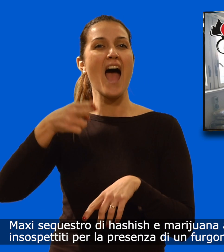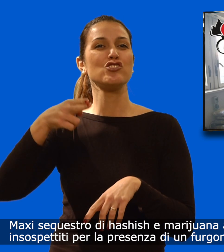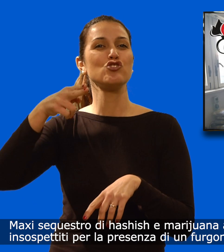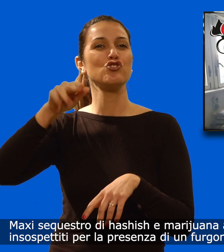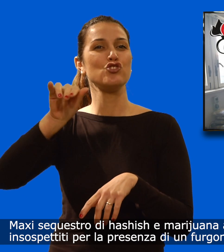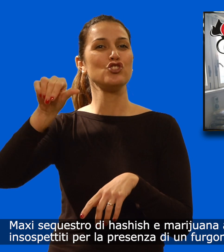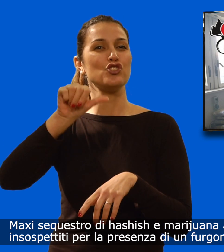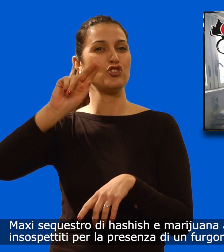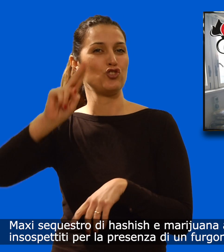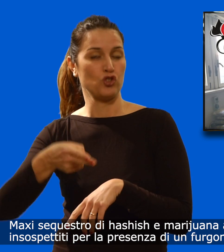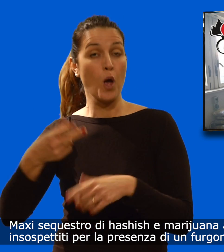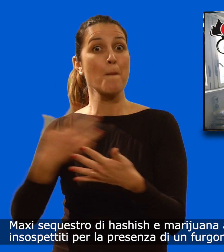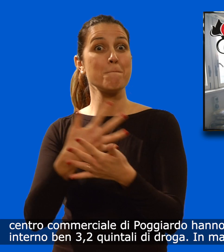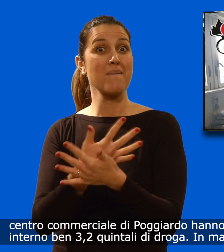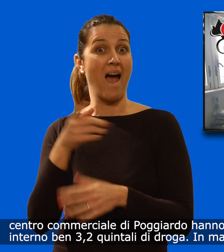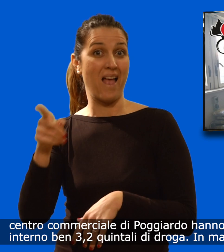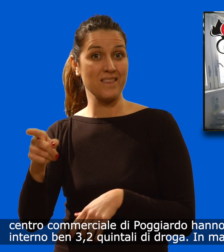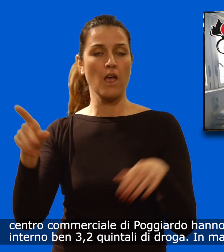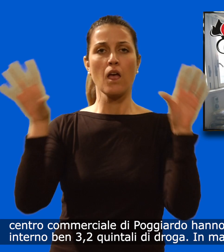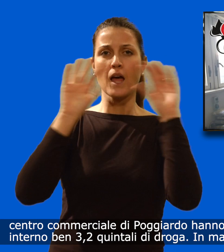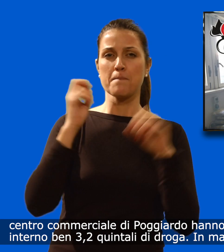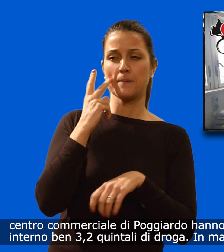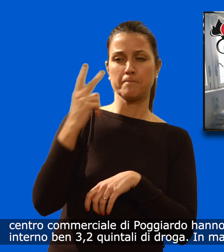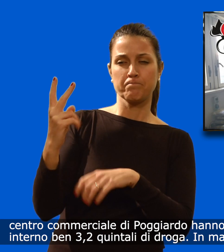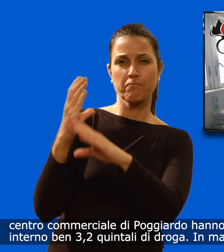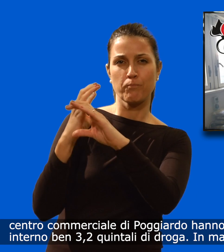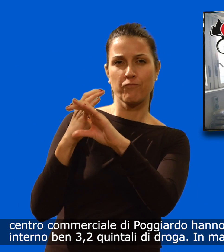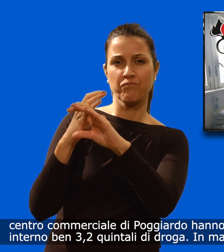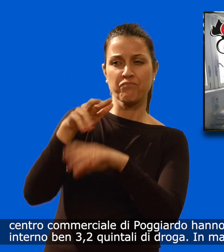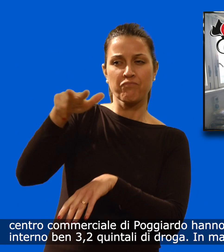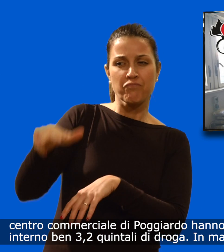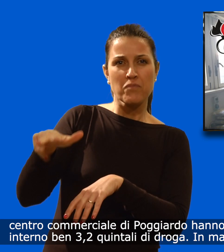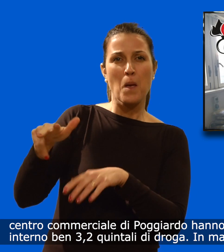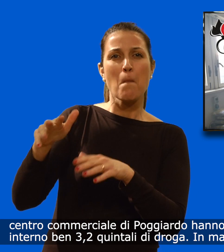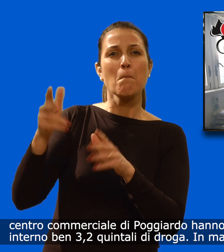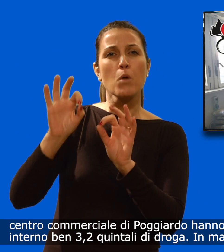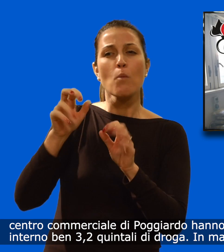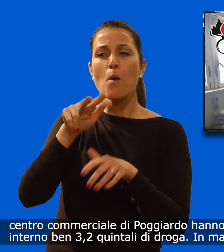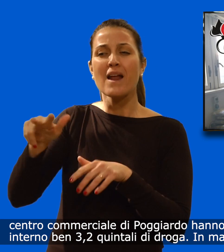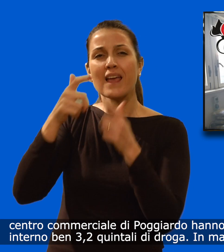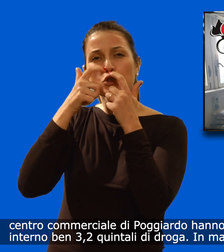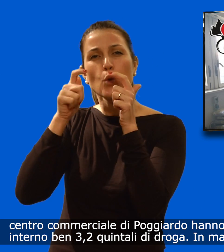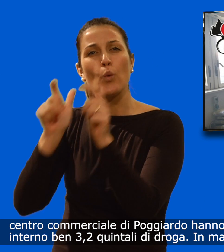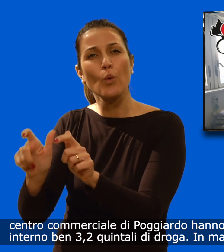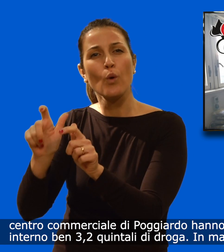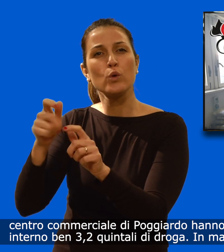nel parcheggio di un centro commerciale di poggiardo hanno rinvenuto al suo interno ben